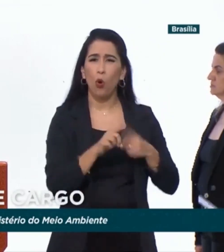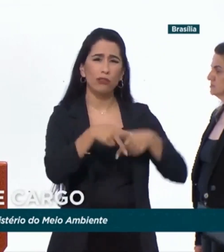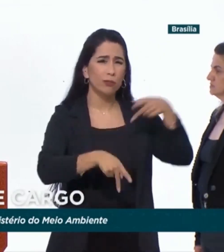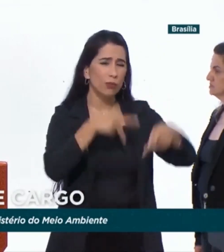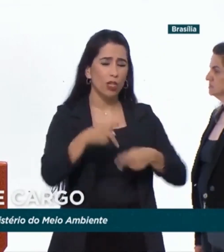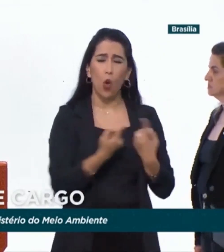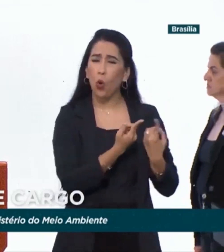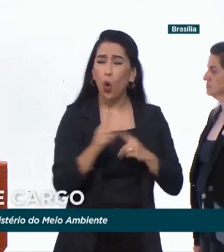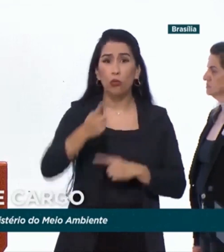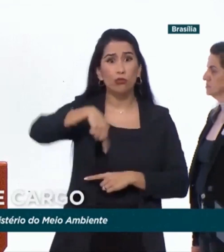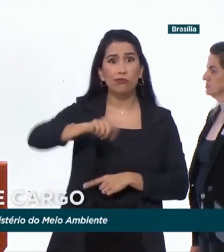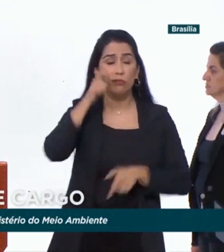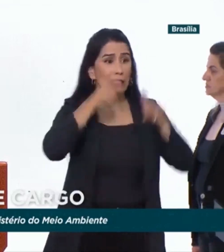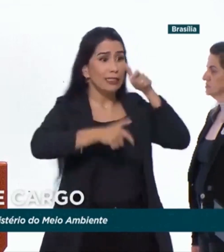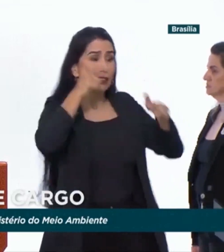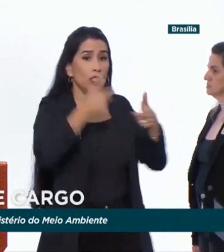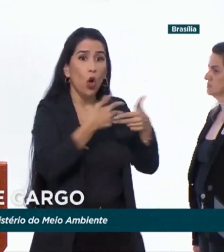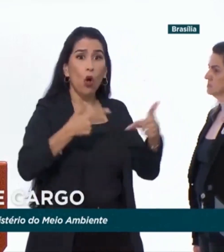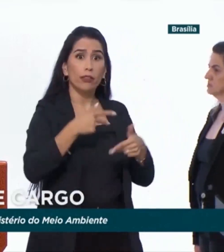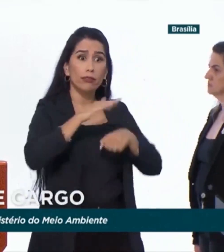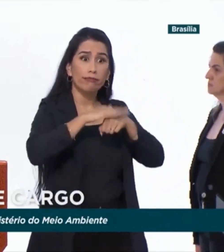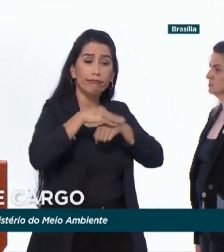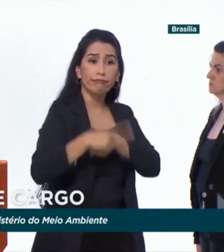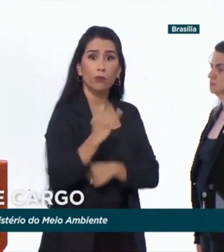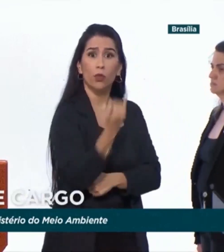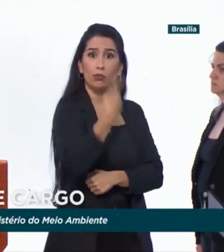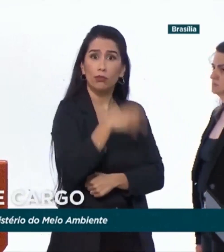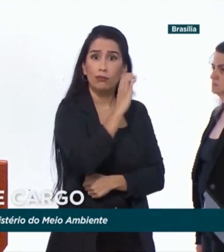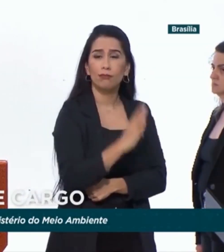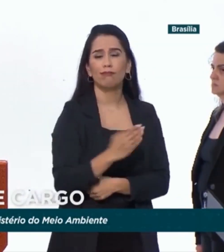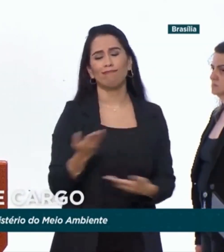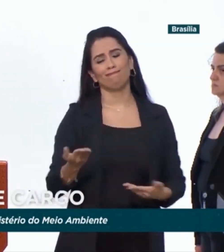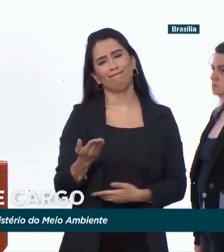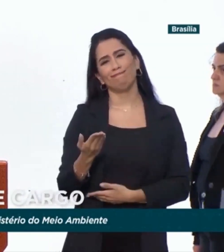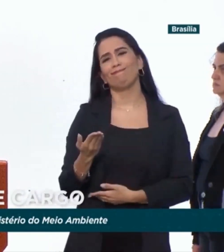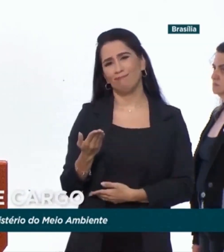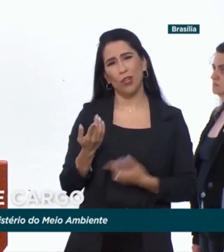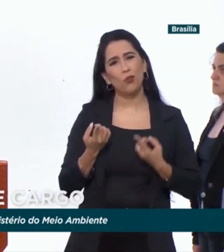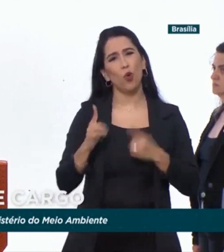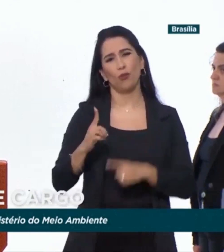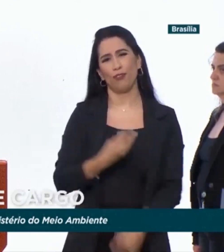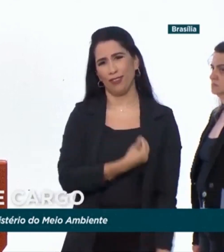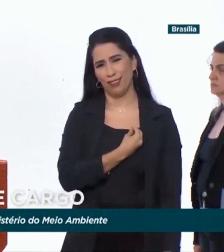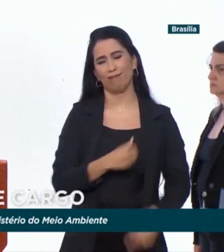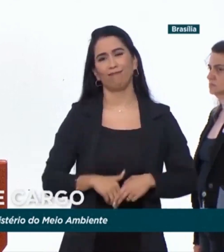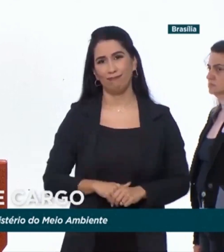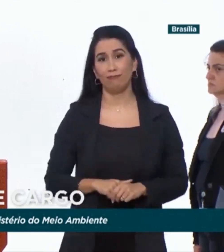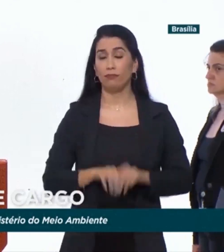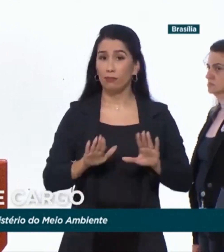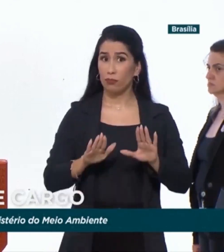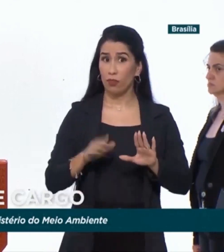violências contra os protetores da floresta e o processo de enfraquecimento dos órgãos ambientais. O que